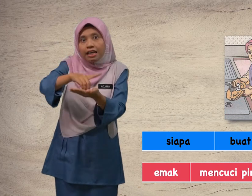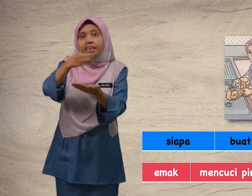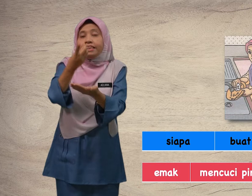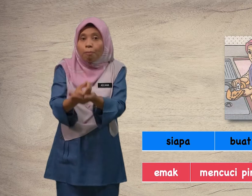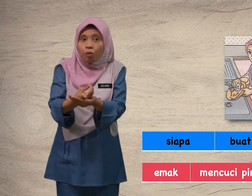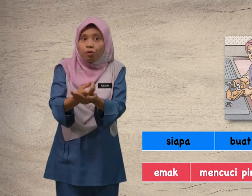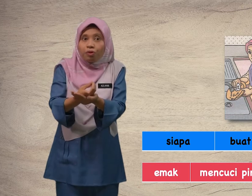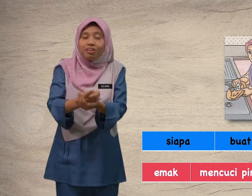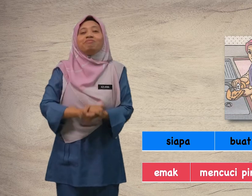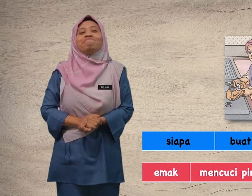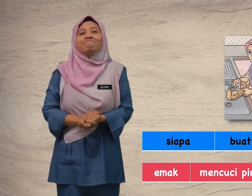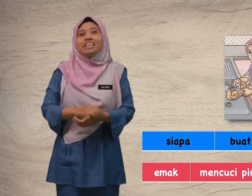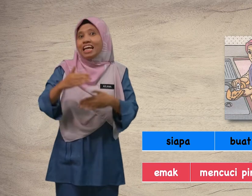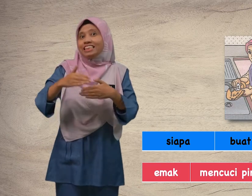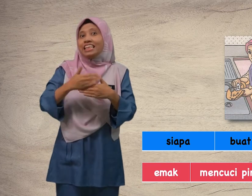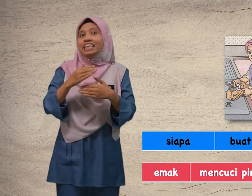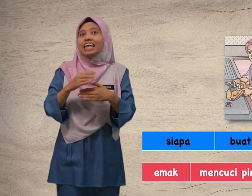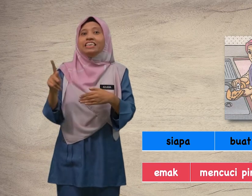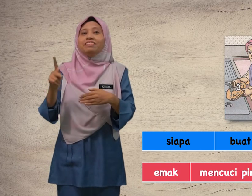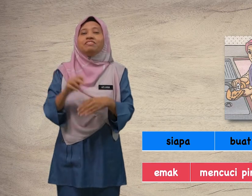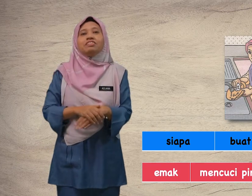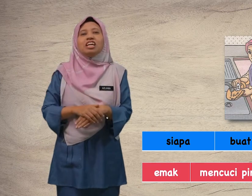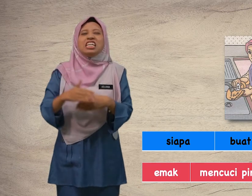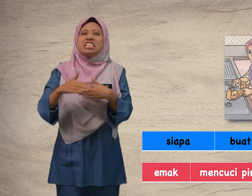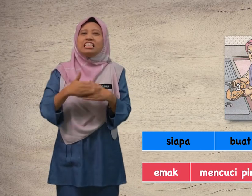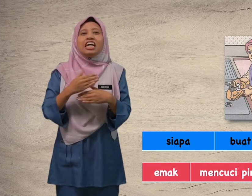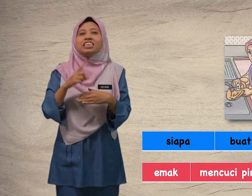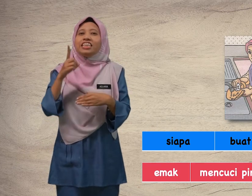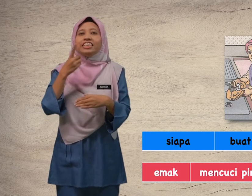dapur. senang, kan? Senang saja.